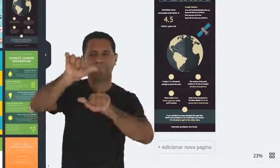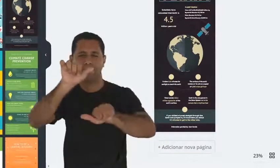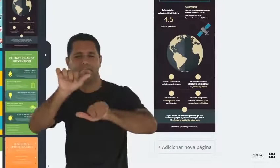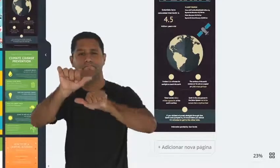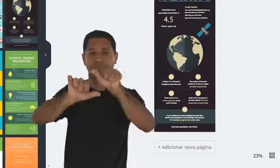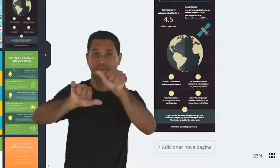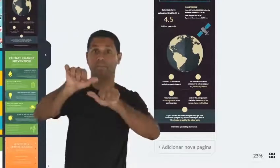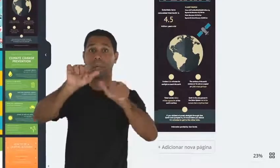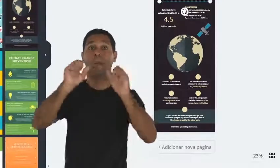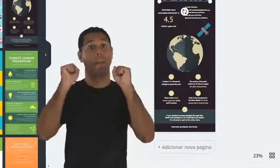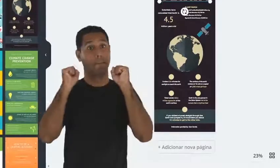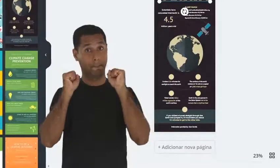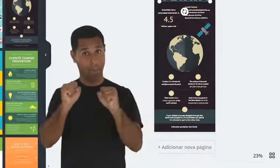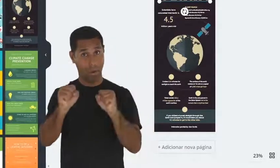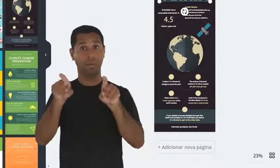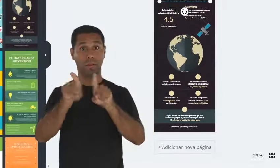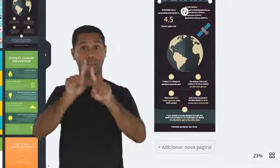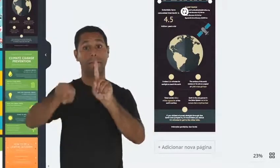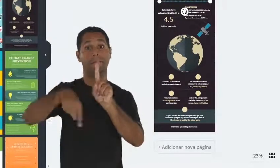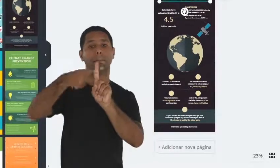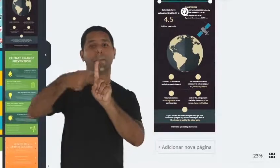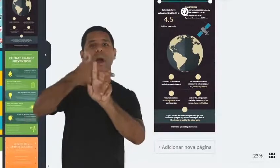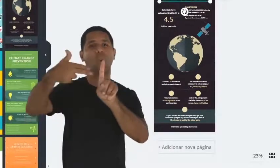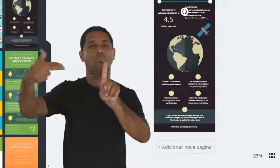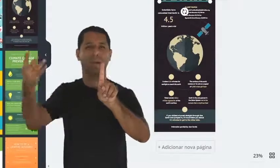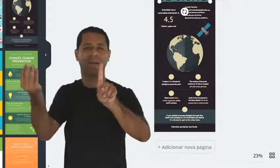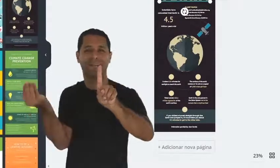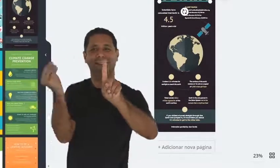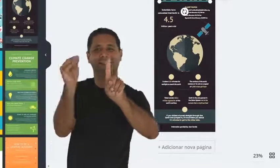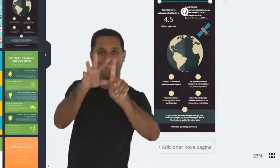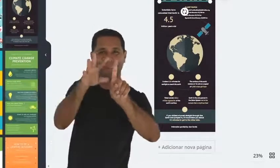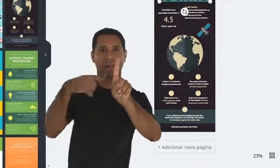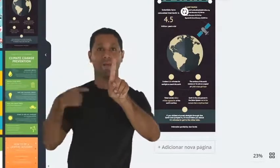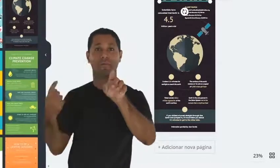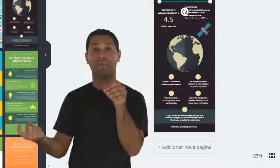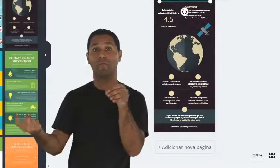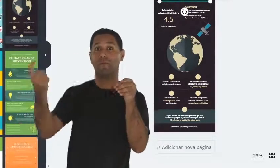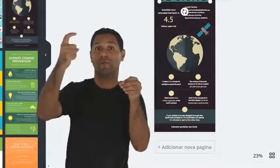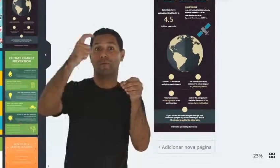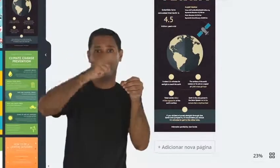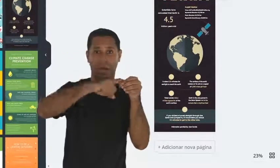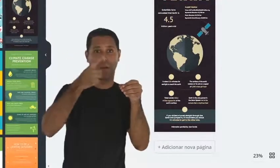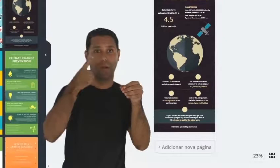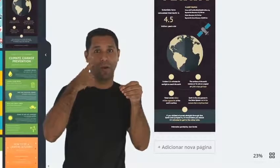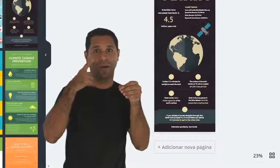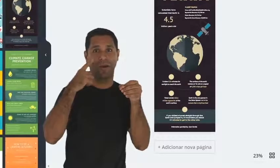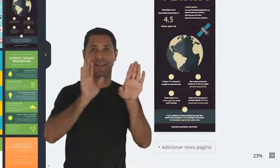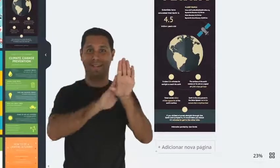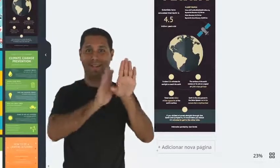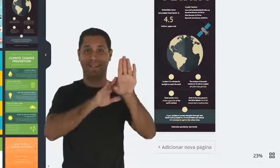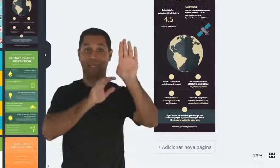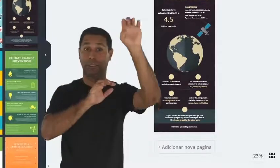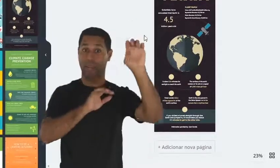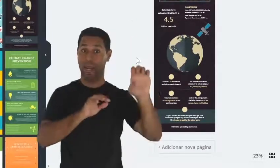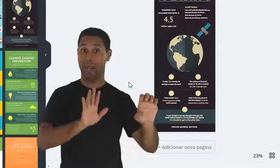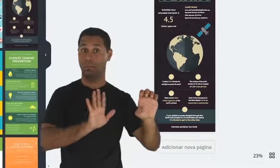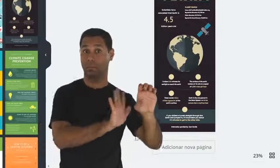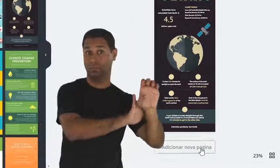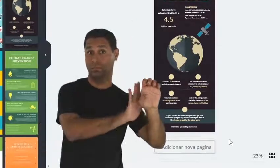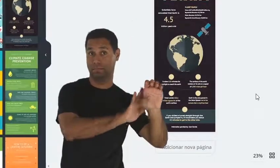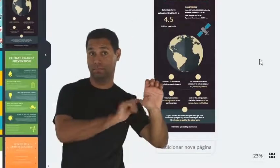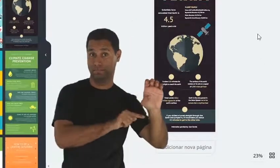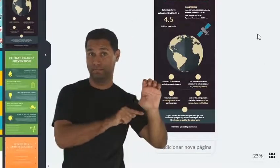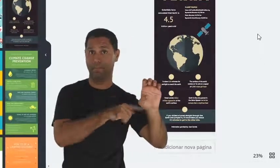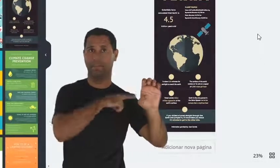uma modificação aqui, e a gente pode acrescentar elementos. Então voltando aqui para a nossa lateral